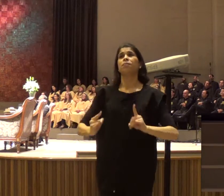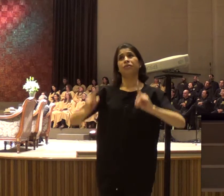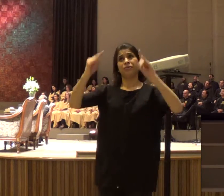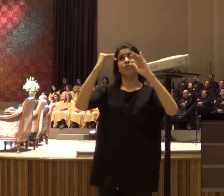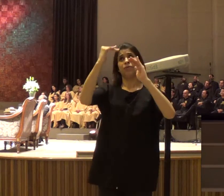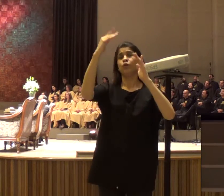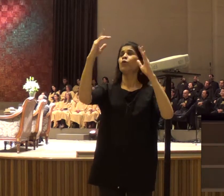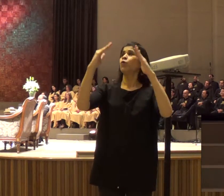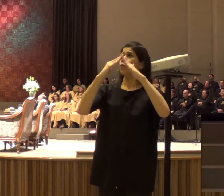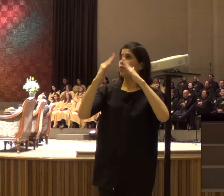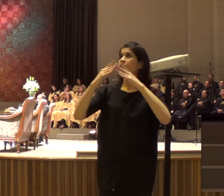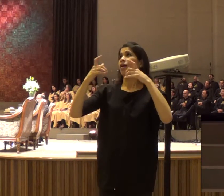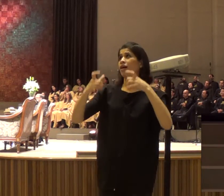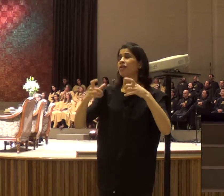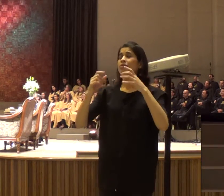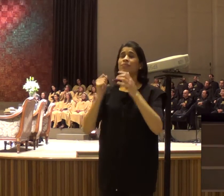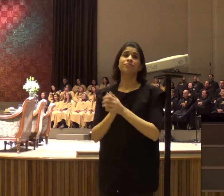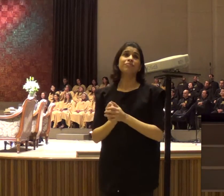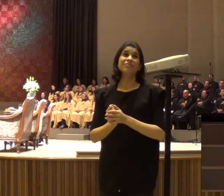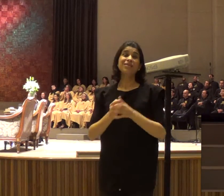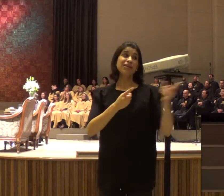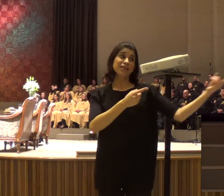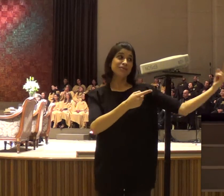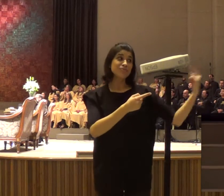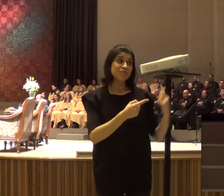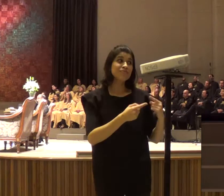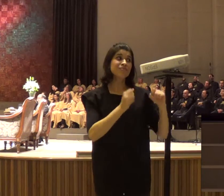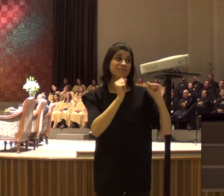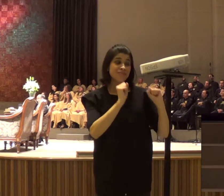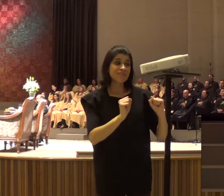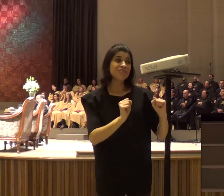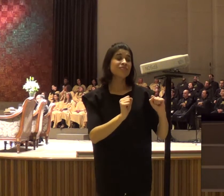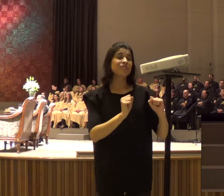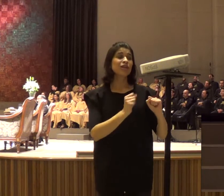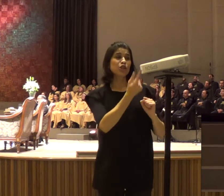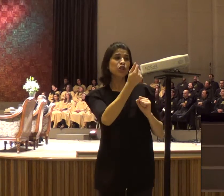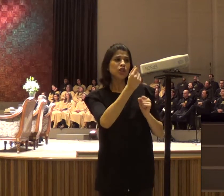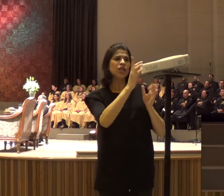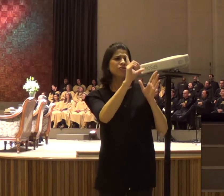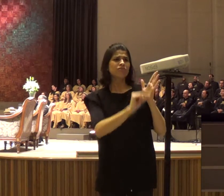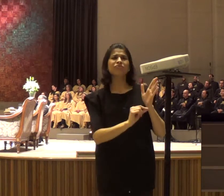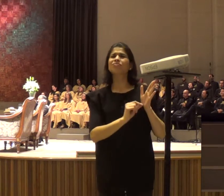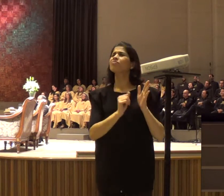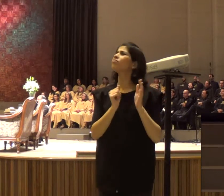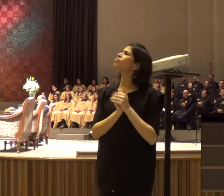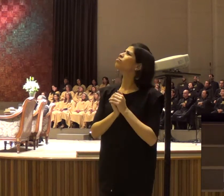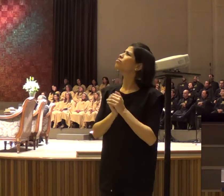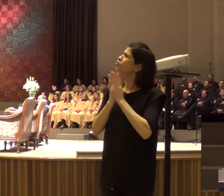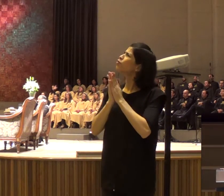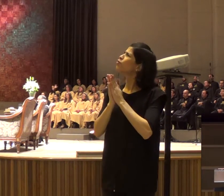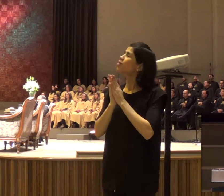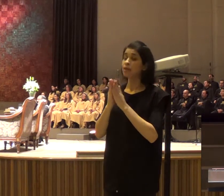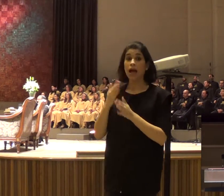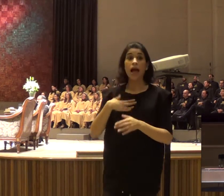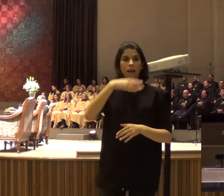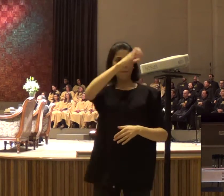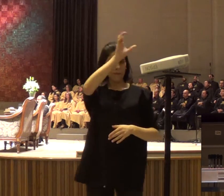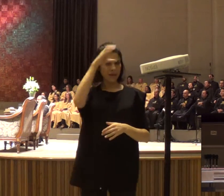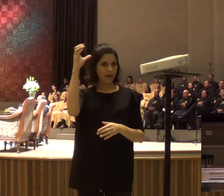mulher pediu um sinal, físico, prático, ela falou assim, senhor, se alguém, der,